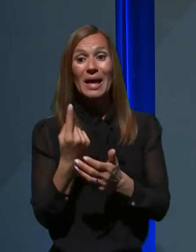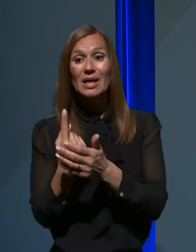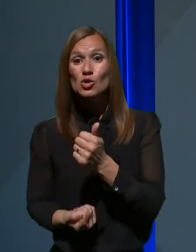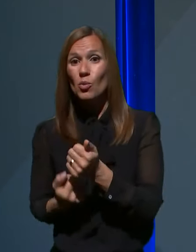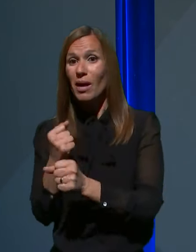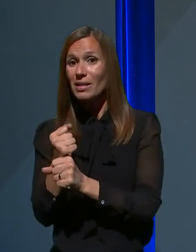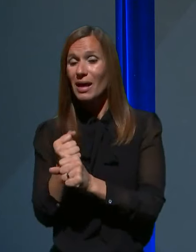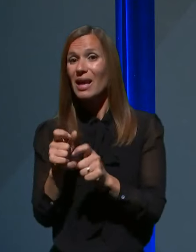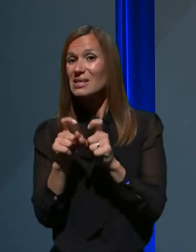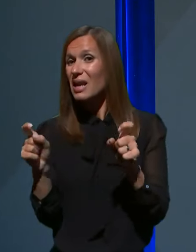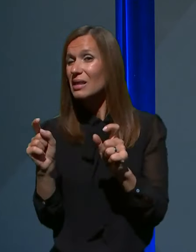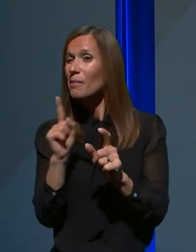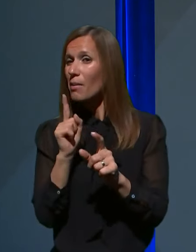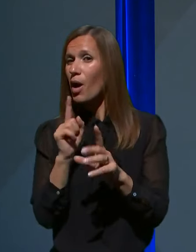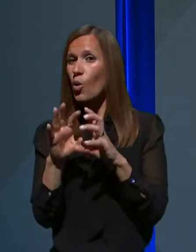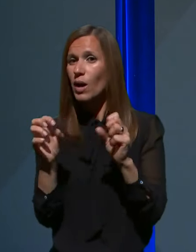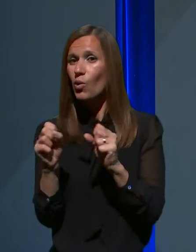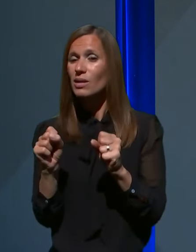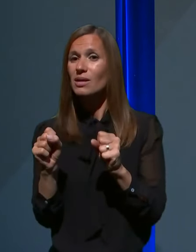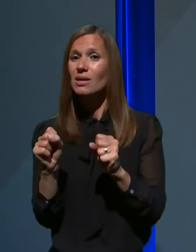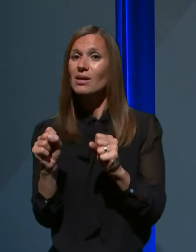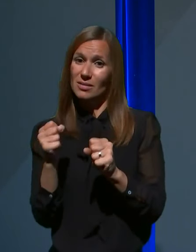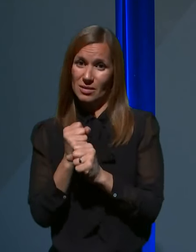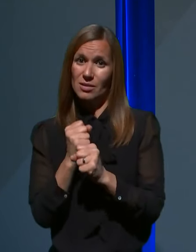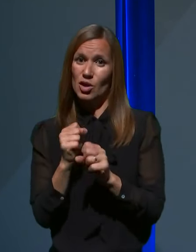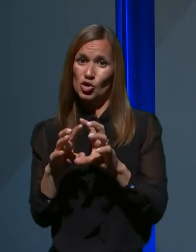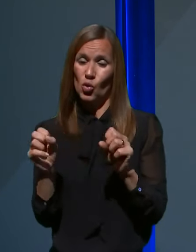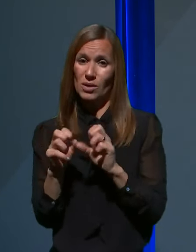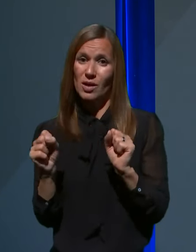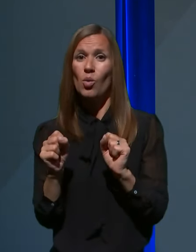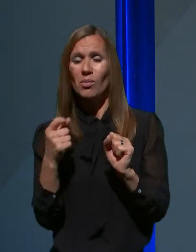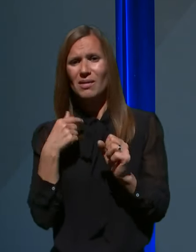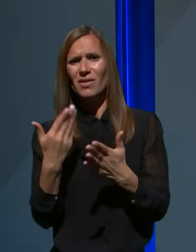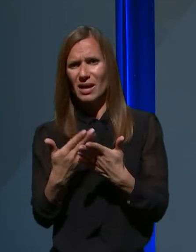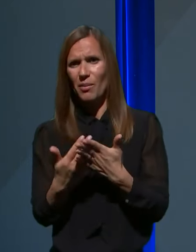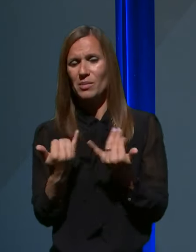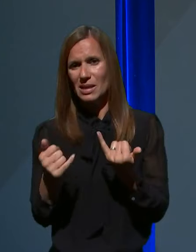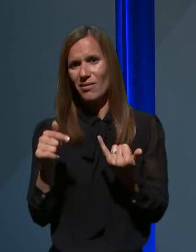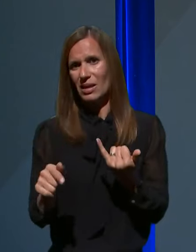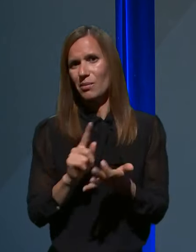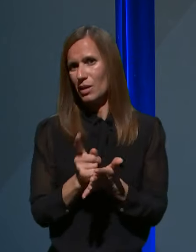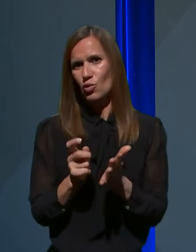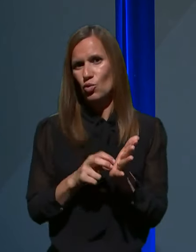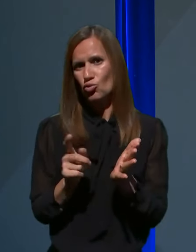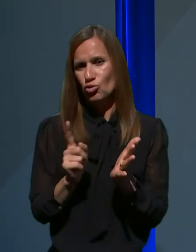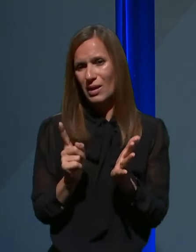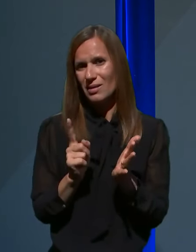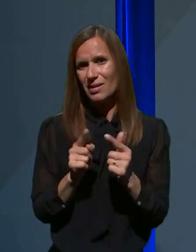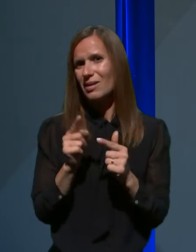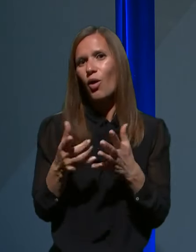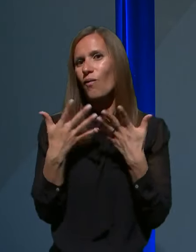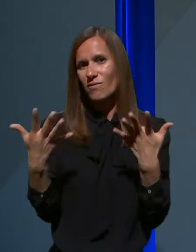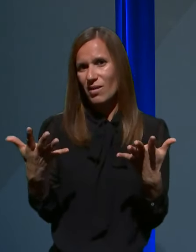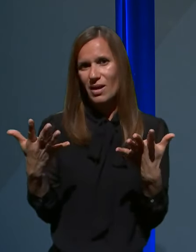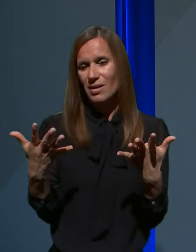nezadosti upravljenih storitev, pa verjamem, da v tem trenutku še ni do te mere velik, da